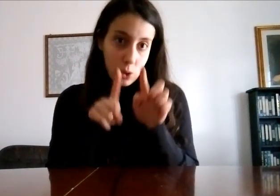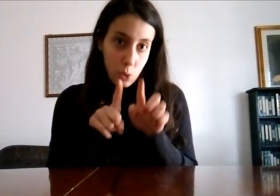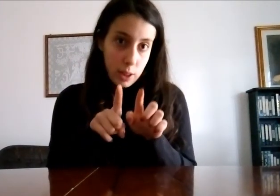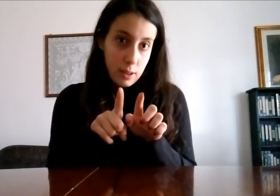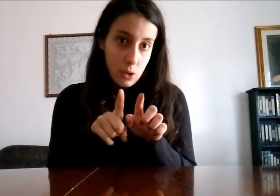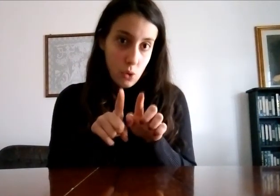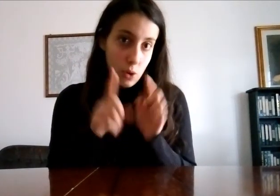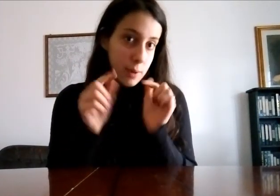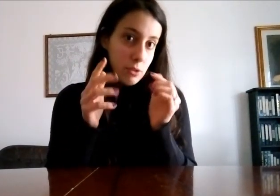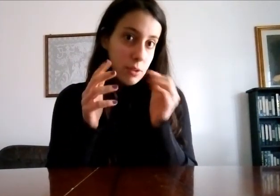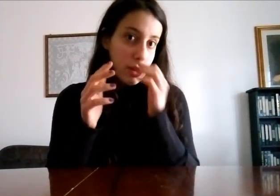fatto questa signora